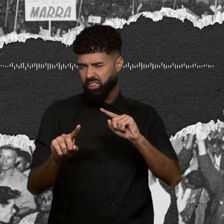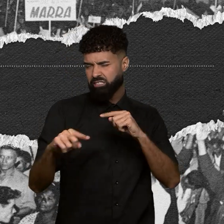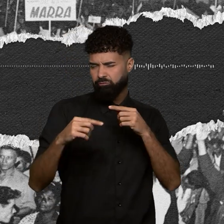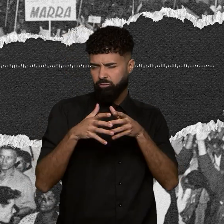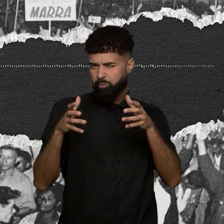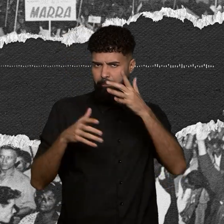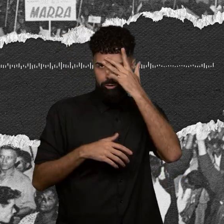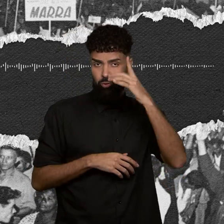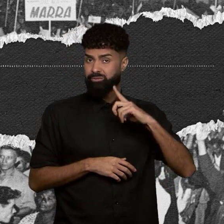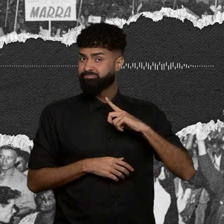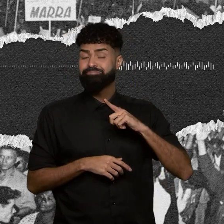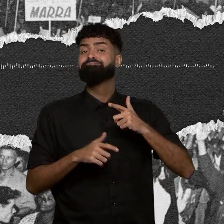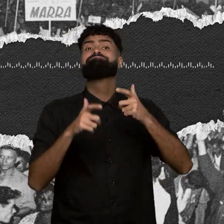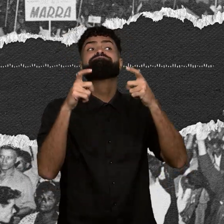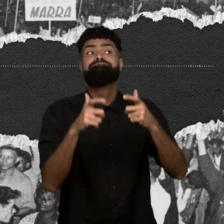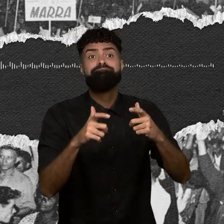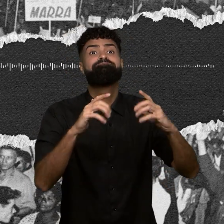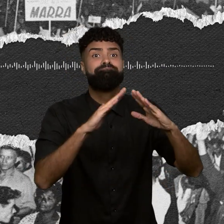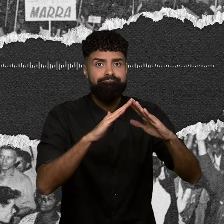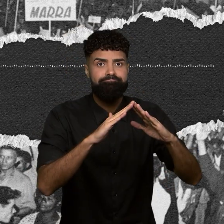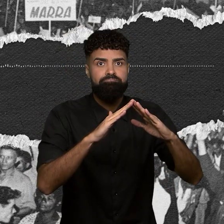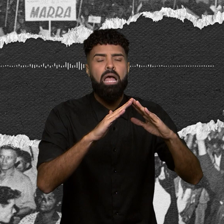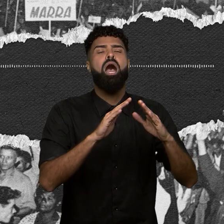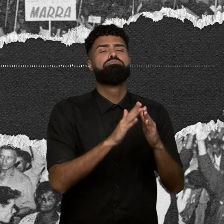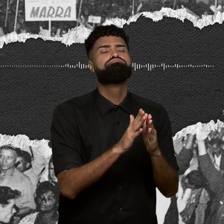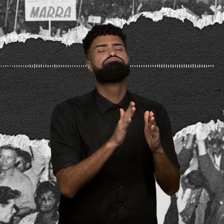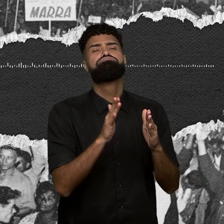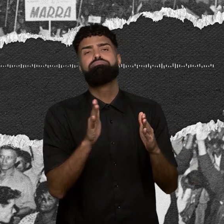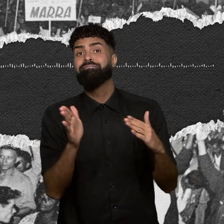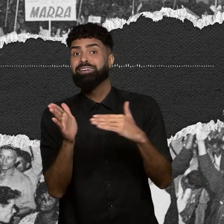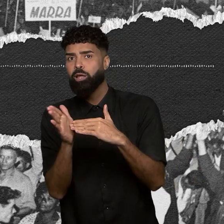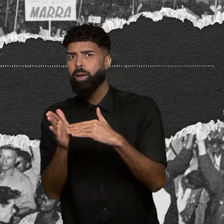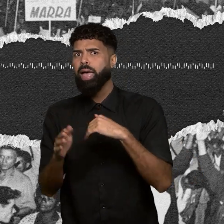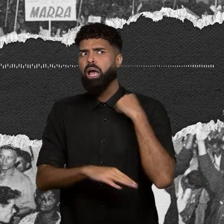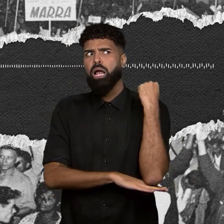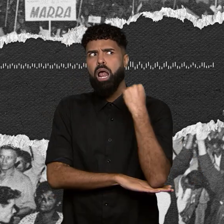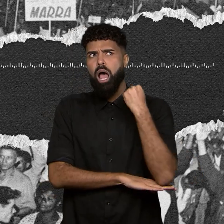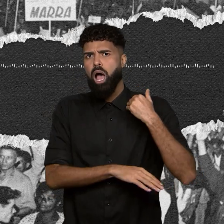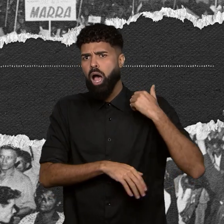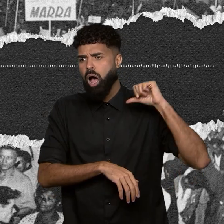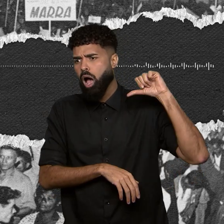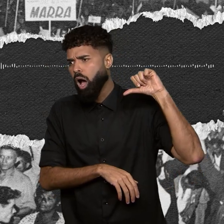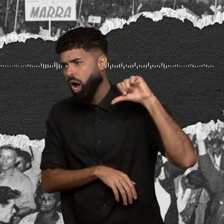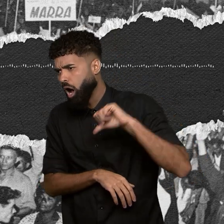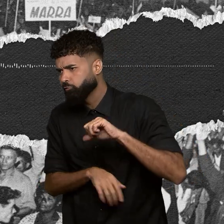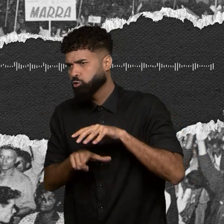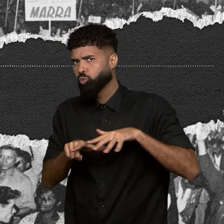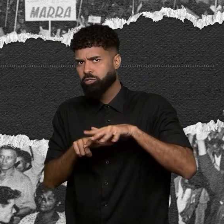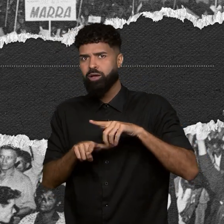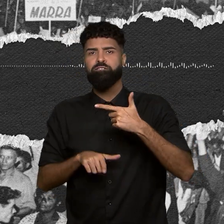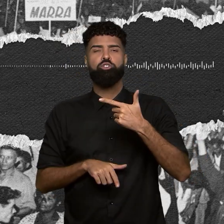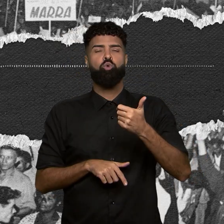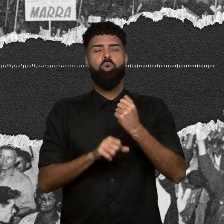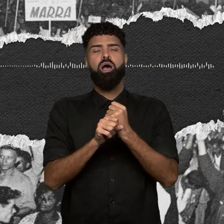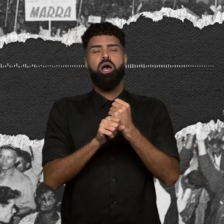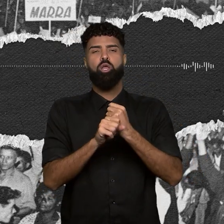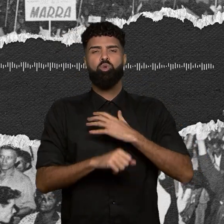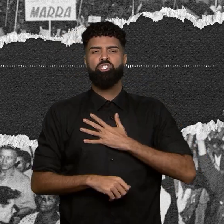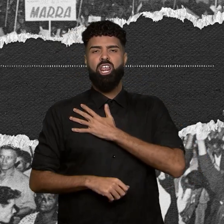ter onde morar. E termina com o agravamento dessa situação ao longo dos 21 anos de ditadura militar, em que as pessoas pobres,